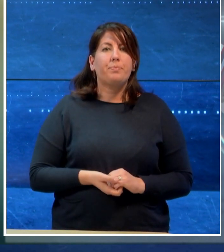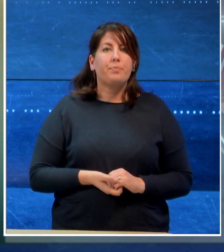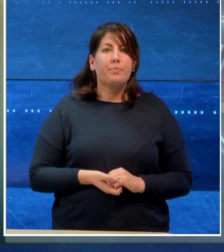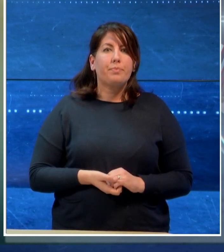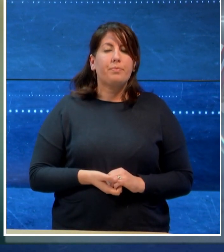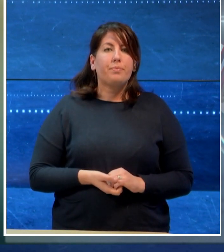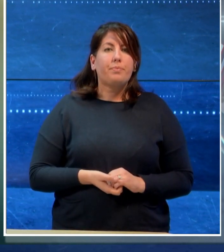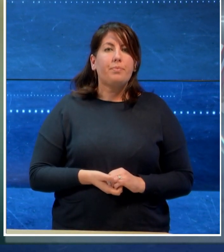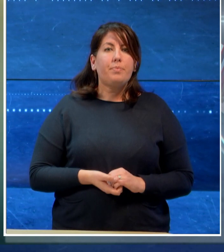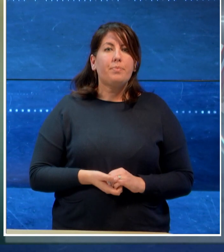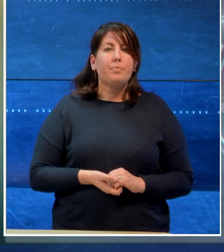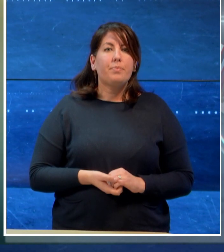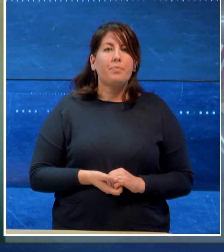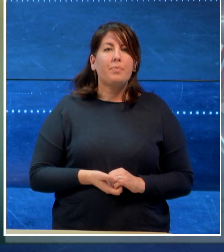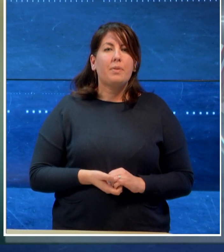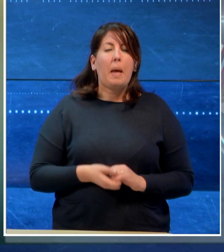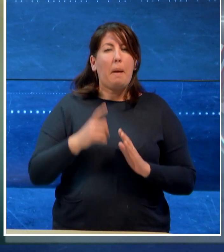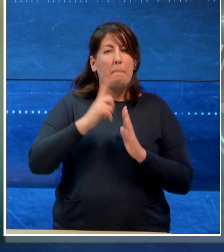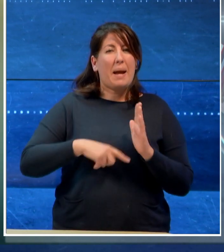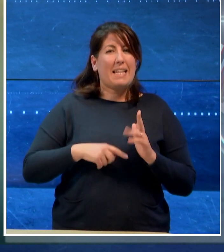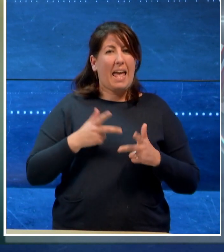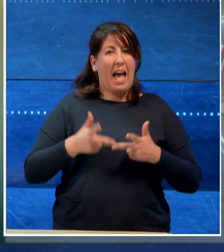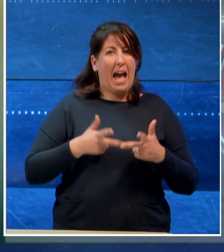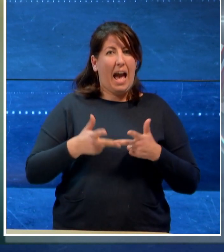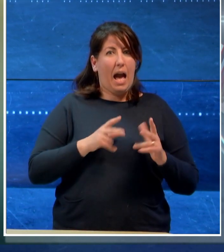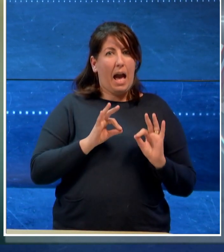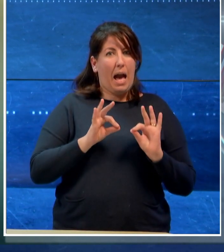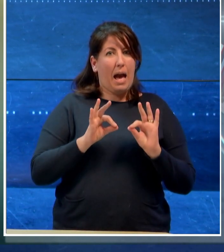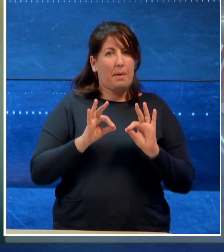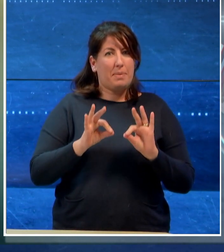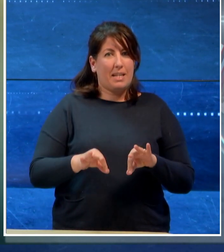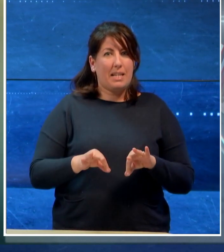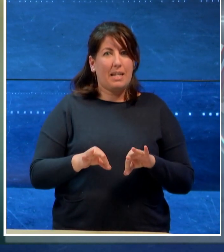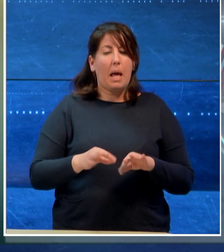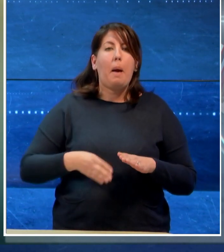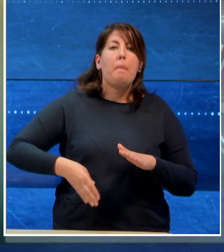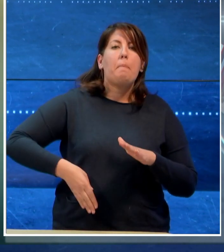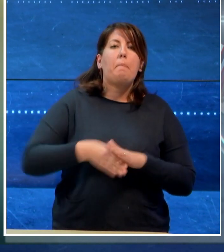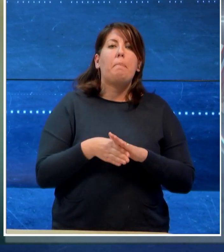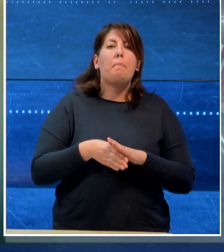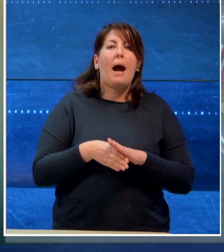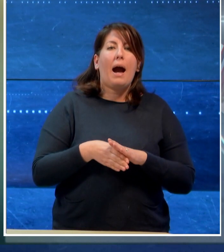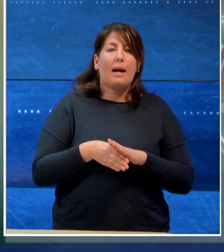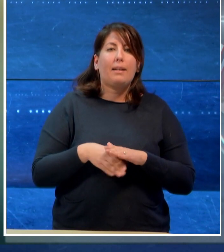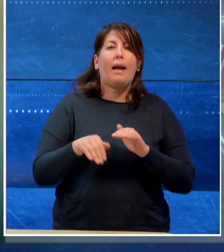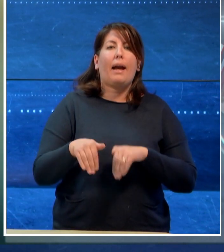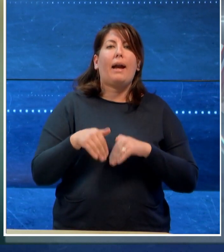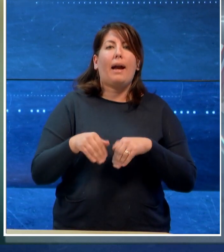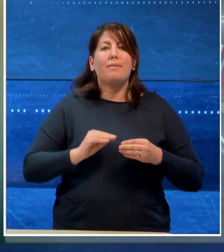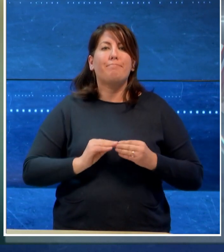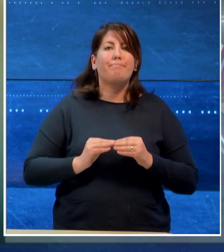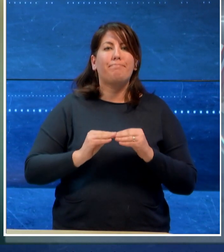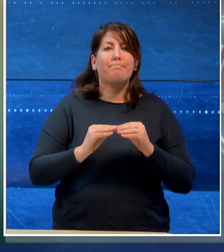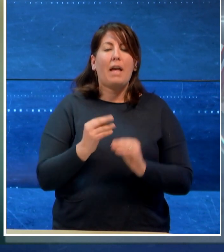L'arrivo del mese di aprile porterà con sé la partenza del primo dei due cantieri per